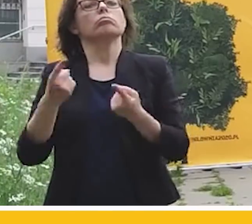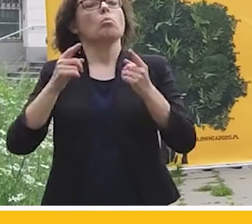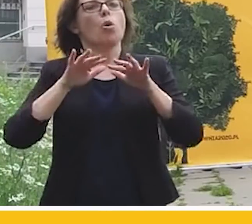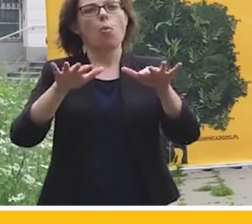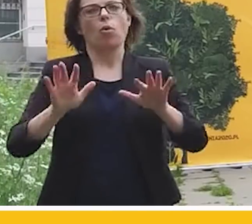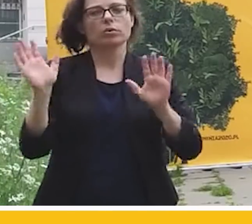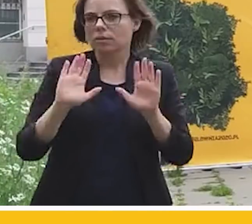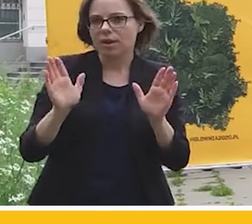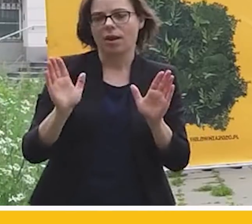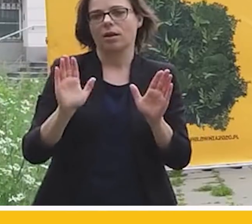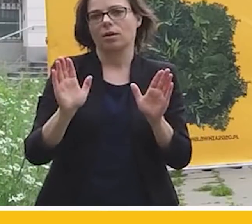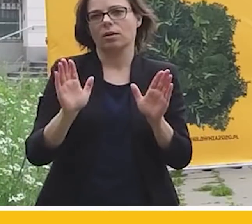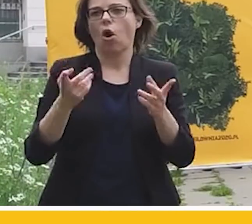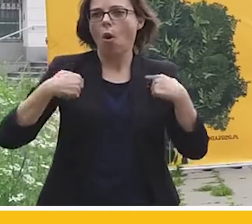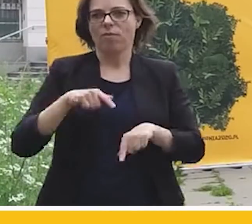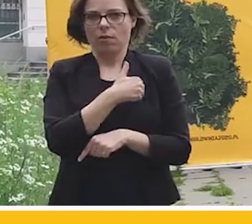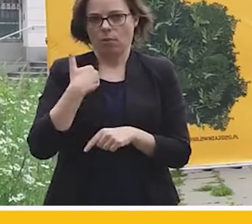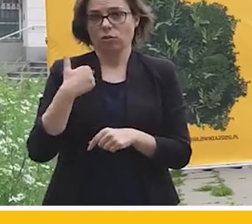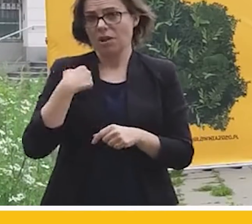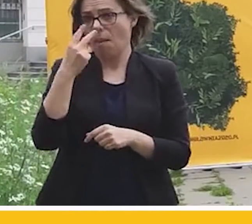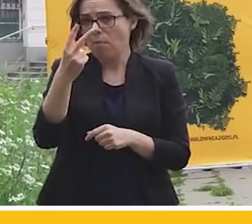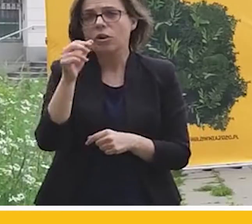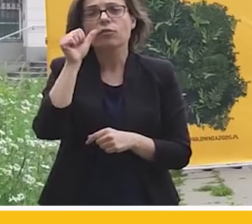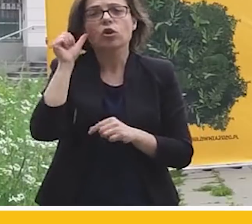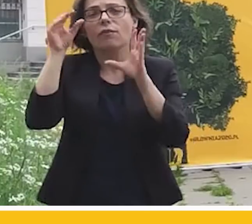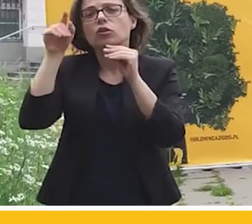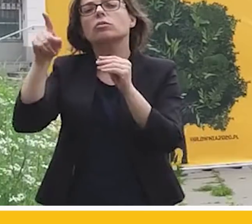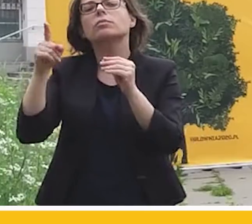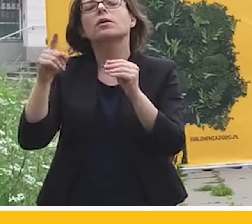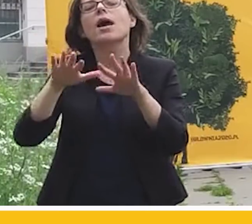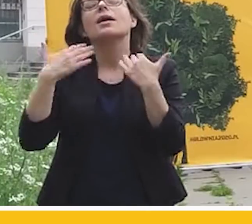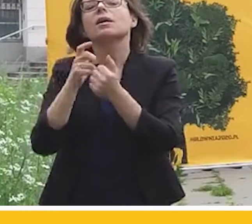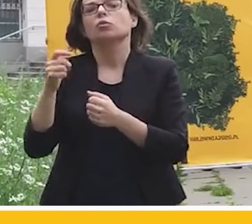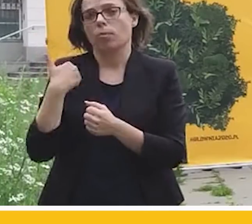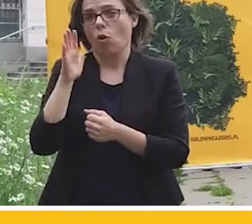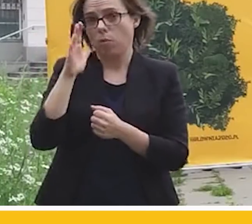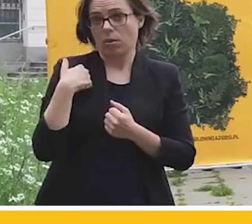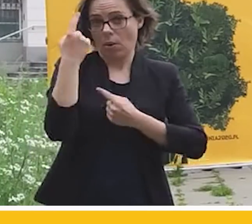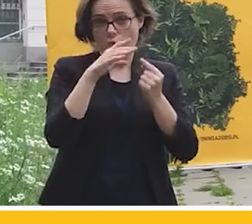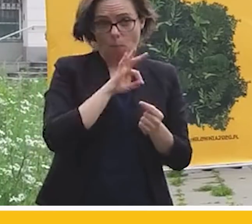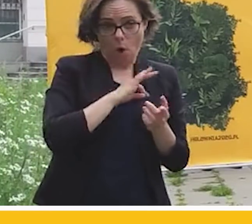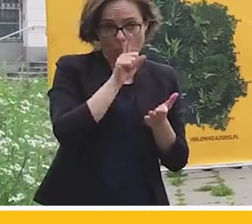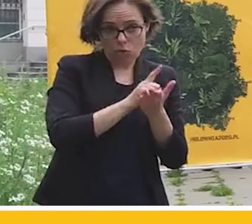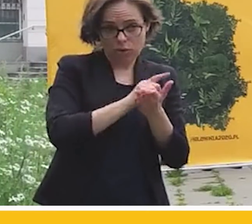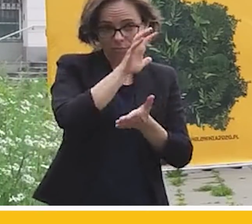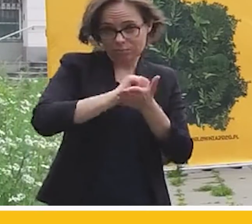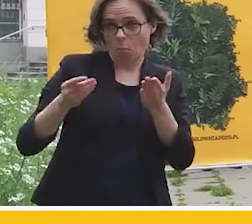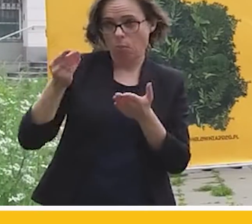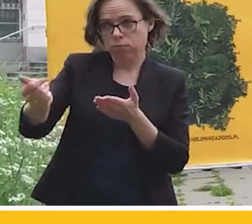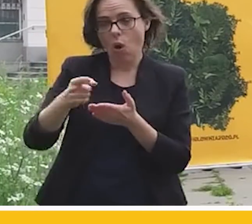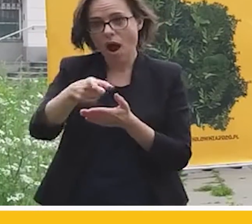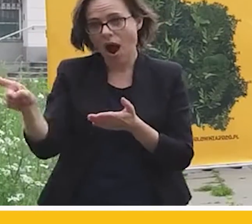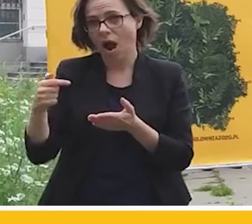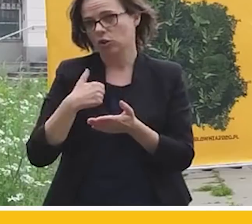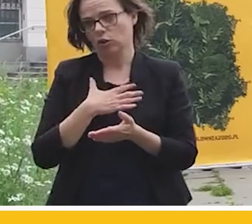obywatela Rzeczpospolitej. Jak ja patrzę na to, co się działo wczoraj wieczorem w Sejmie i myślę sobie, że z moich podatków opłacam tych ludzi, to robi mi się po prostu słabo.